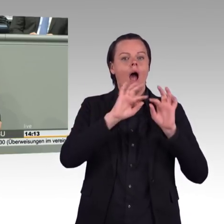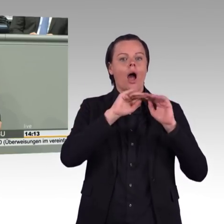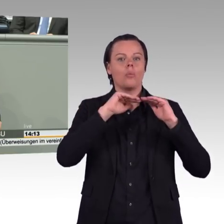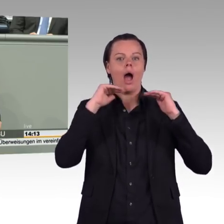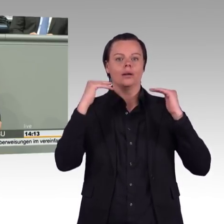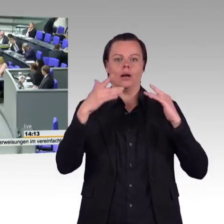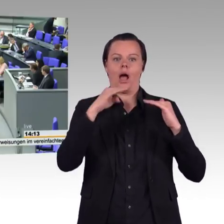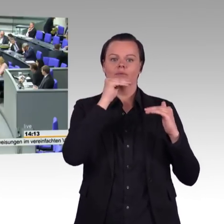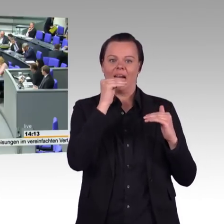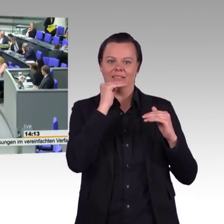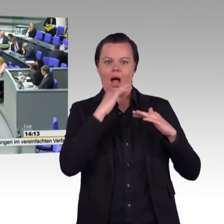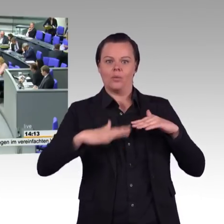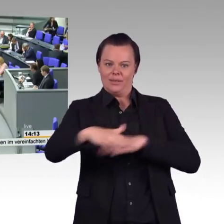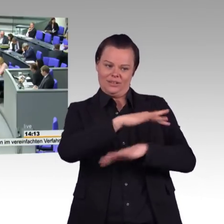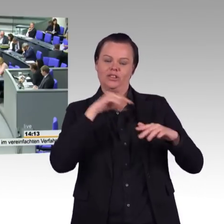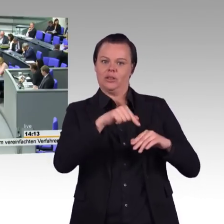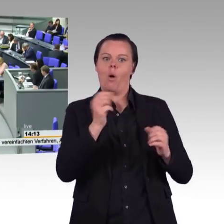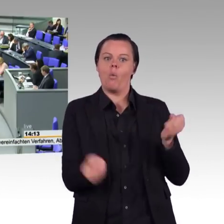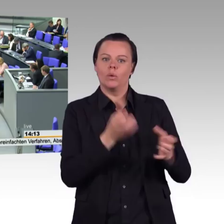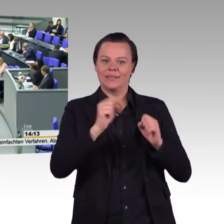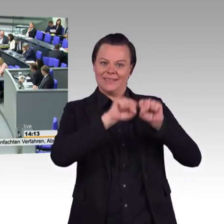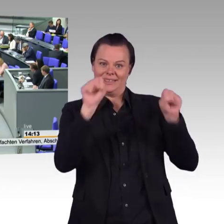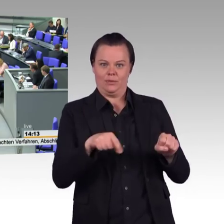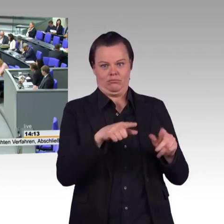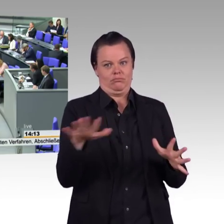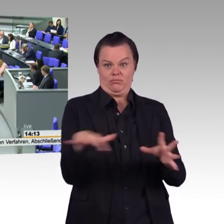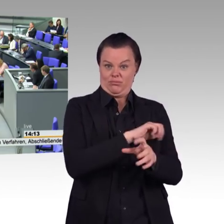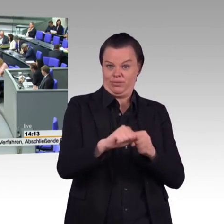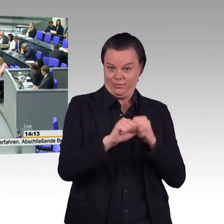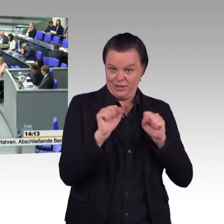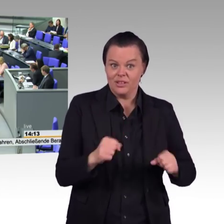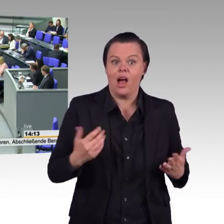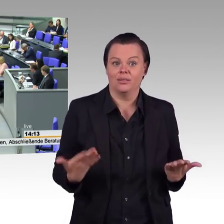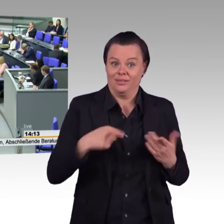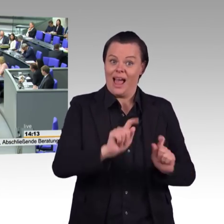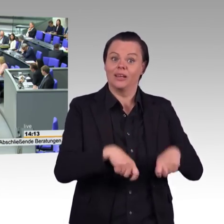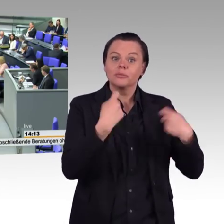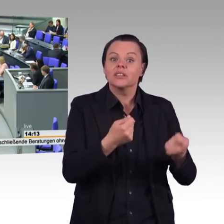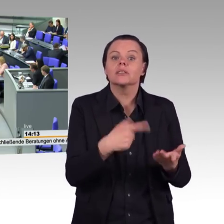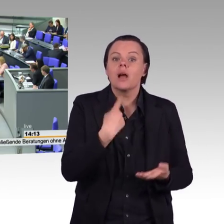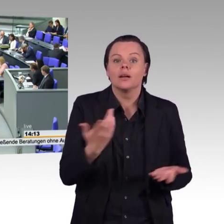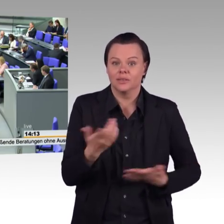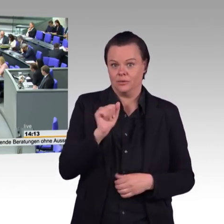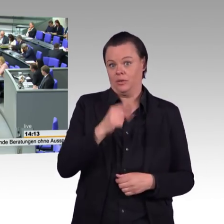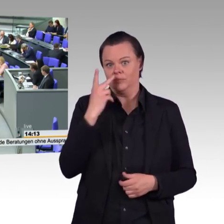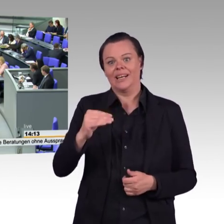Herr Schulze, ich nehme an, dass Sie aus Zeitgründen das nicht erklären können. Ich würde Sie einfach bitten, das dennoch zu erklären. Ich bin nämlich sehr interessiert daran. Vielen Dank.